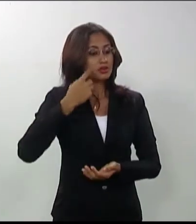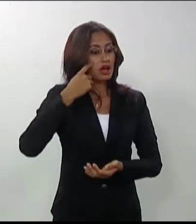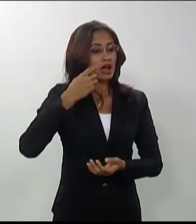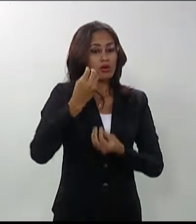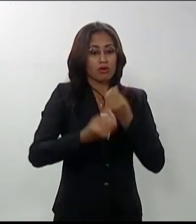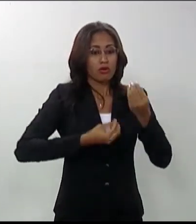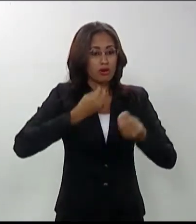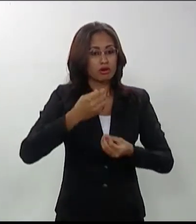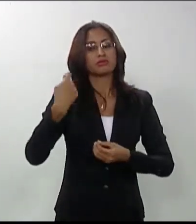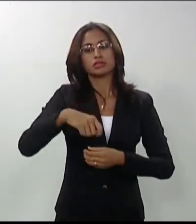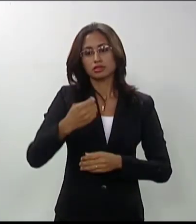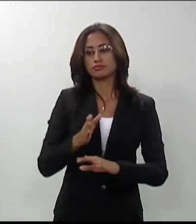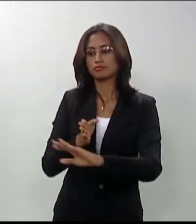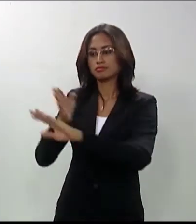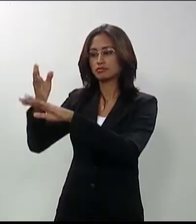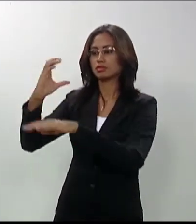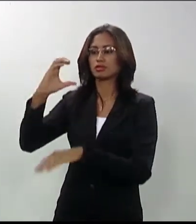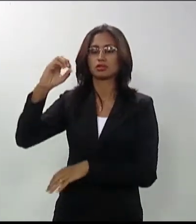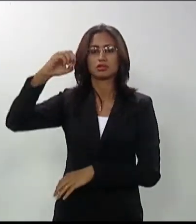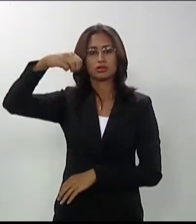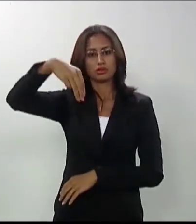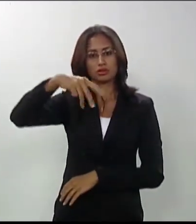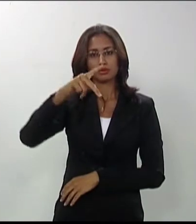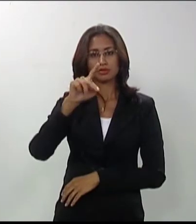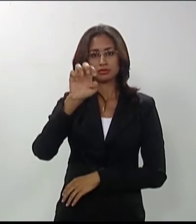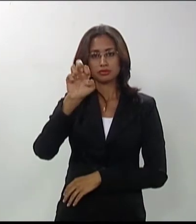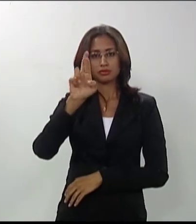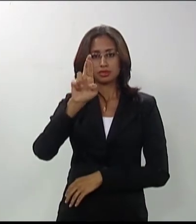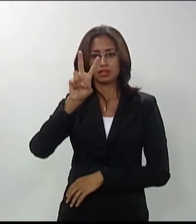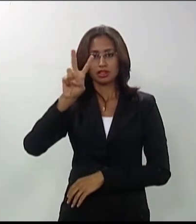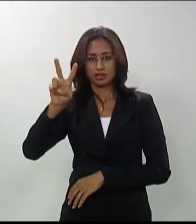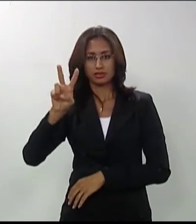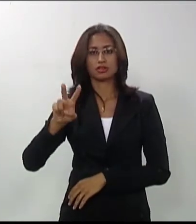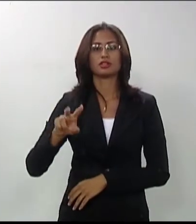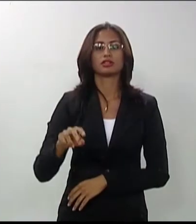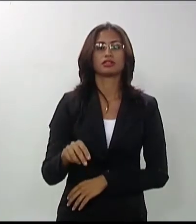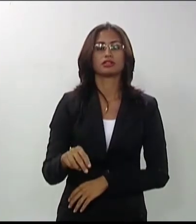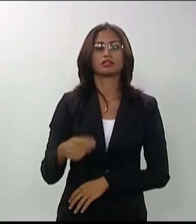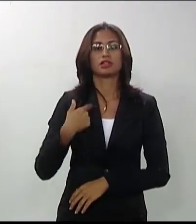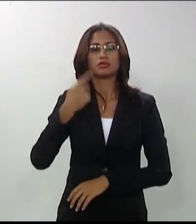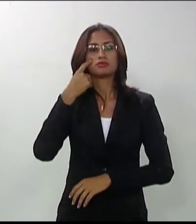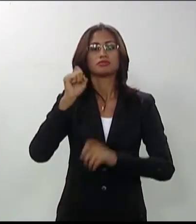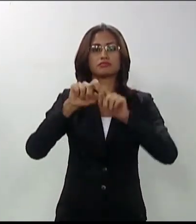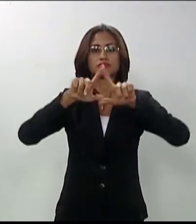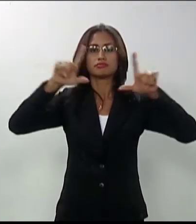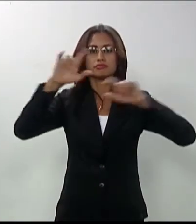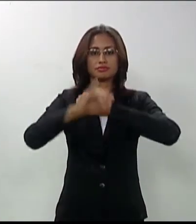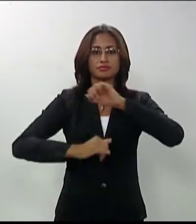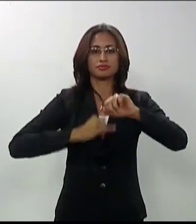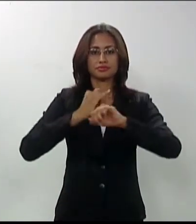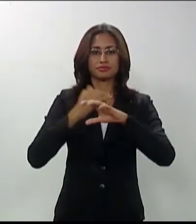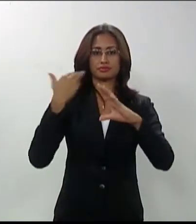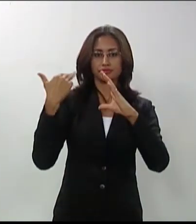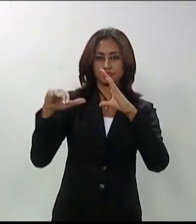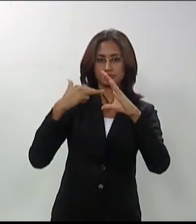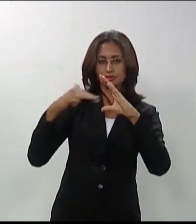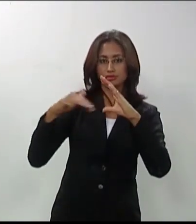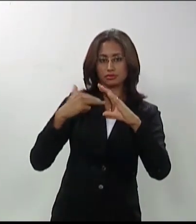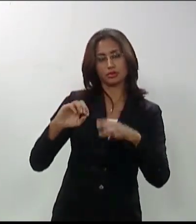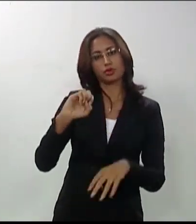e 31 de janeiro de 2013, no horário das 7h30 às 11h30, horário oficial e local. 7.7.